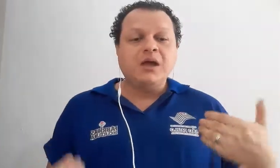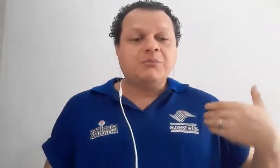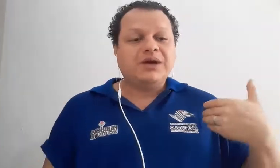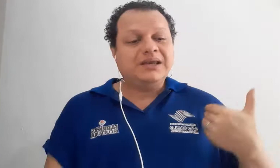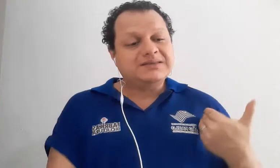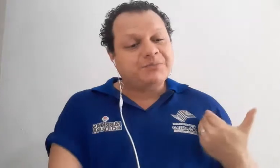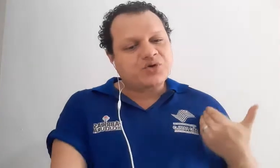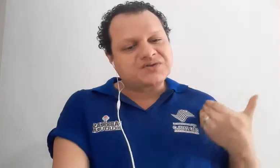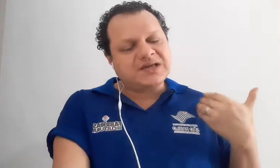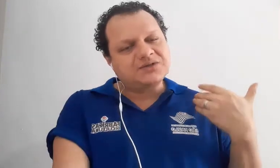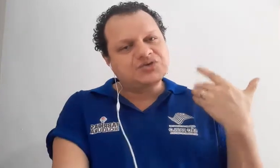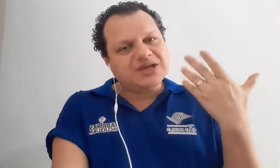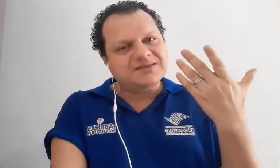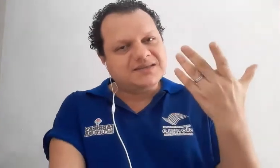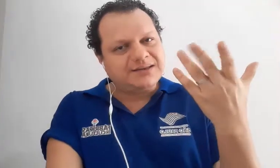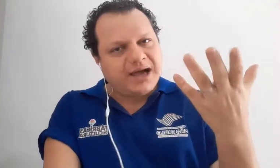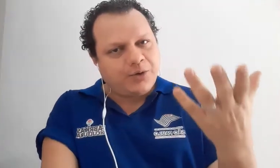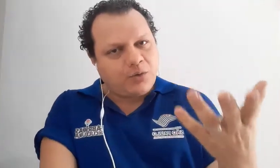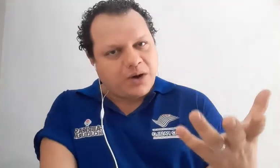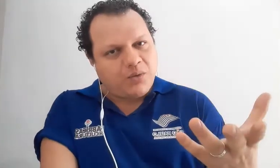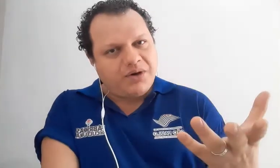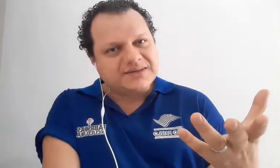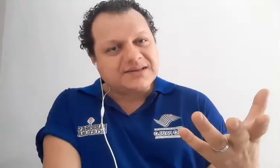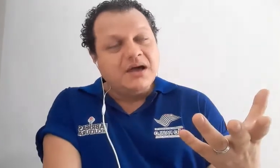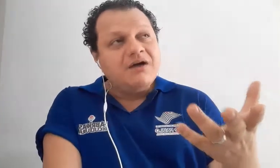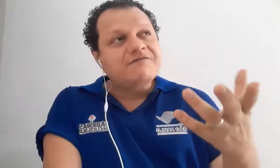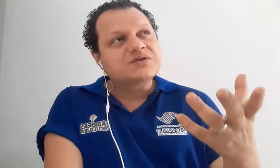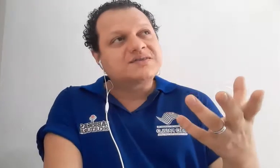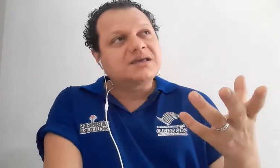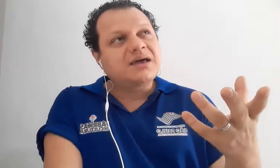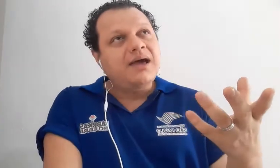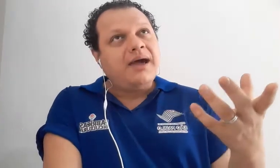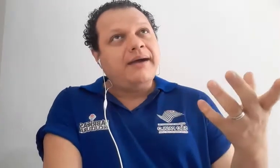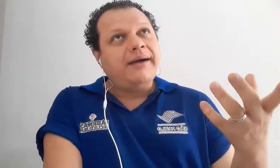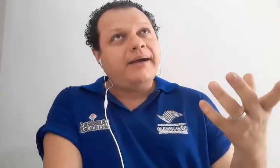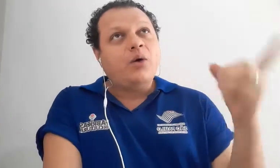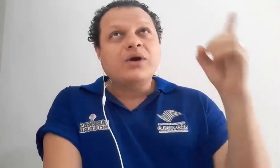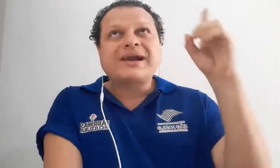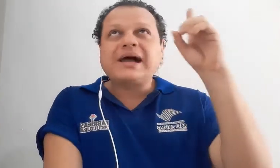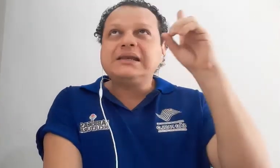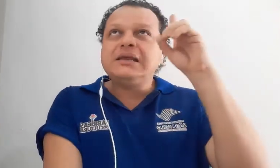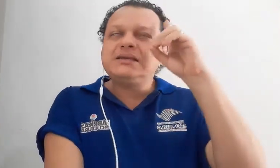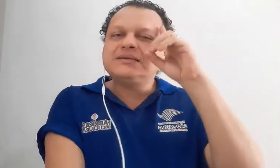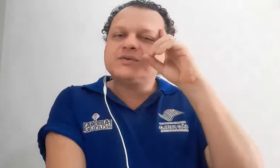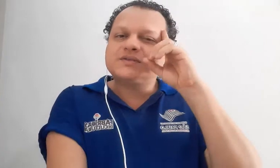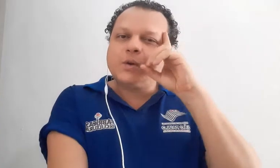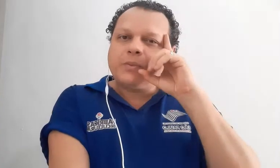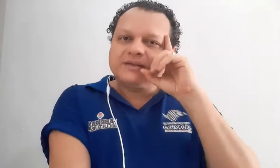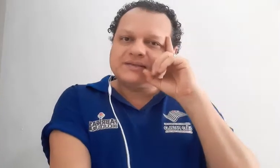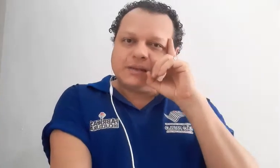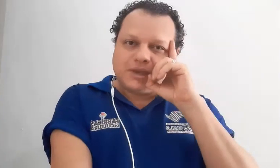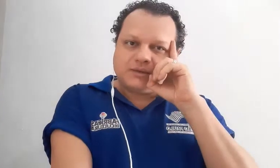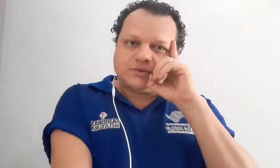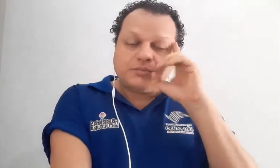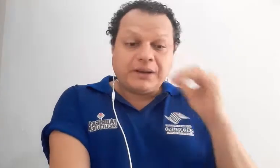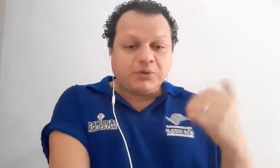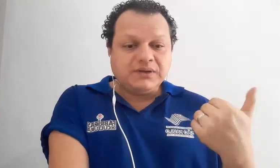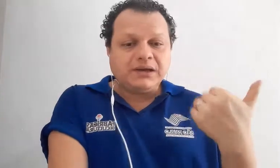porque nesse processo de ensinar alguma coisa, você organiza o seu pensamento para poder